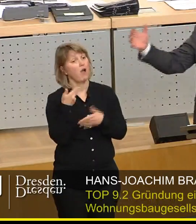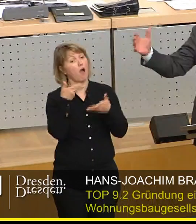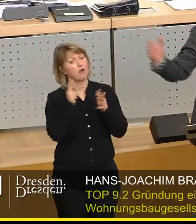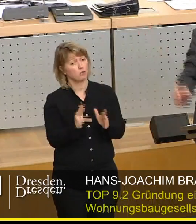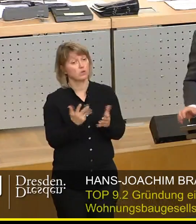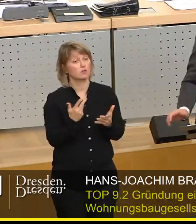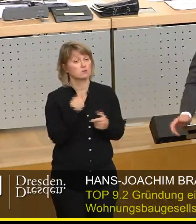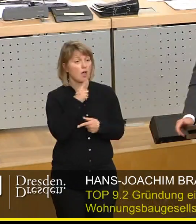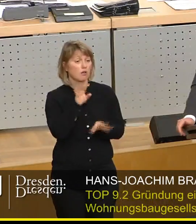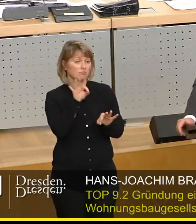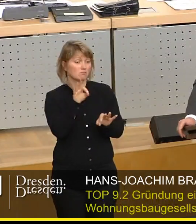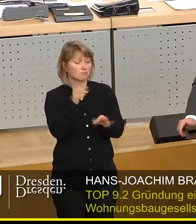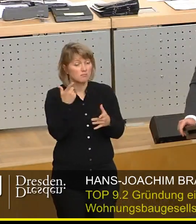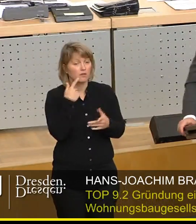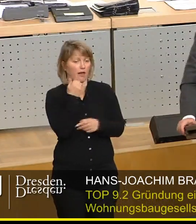paar im Vergleich zu der